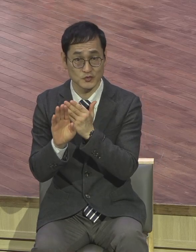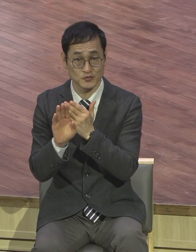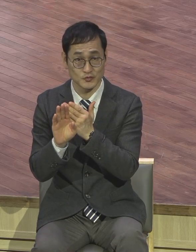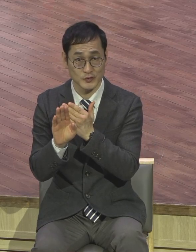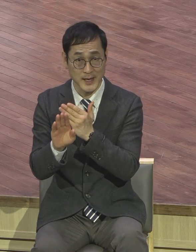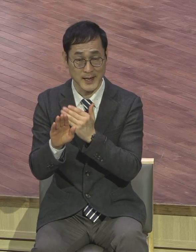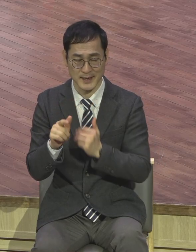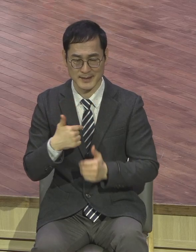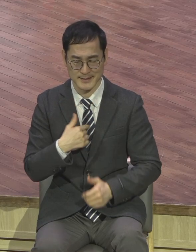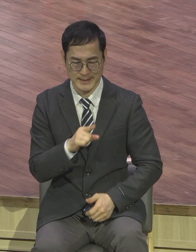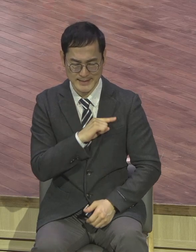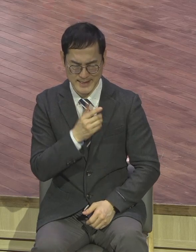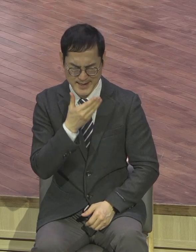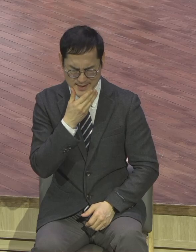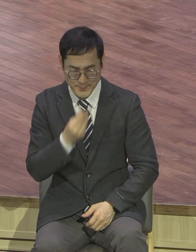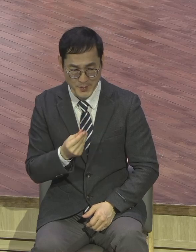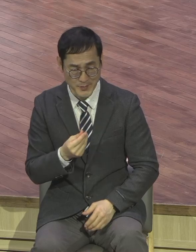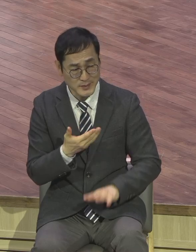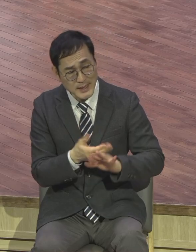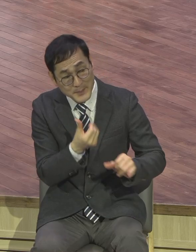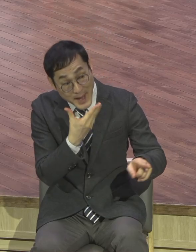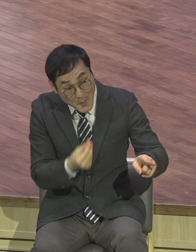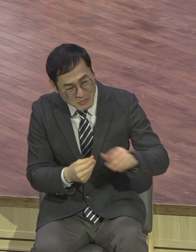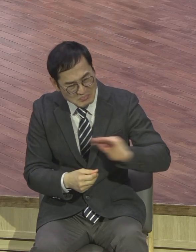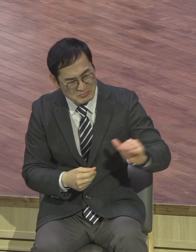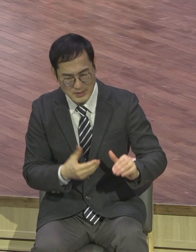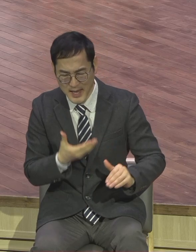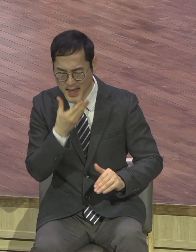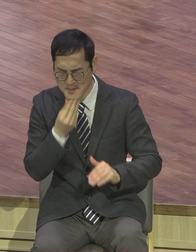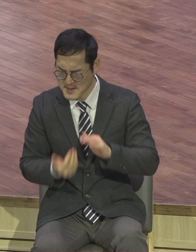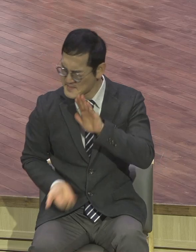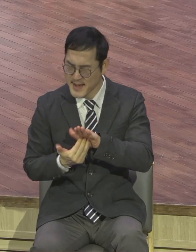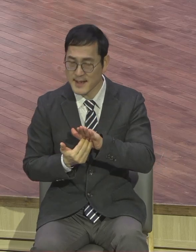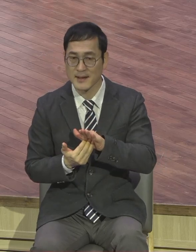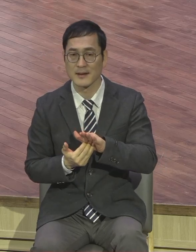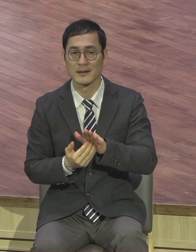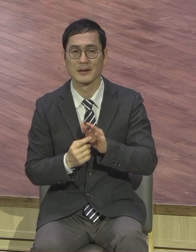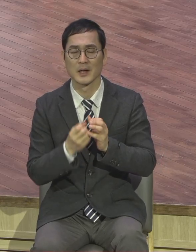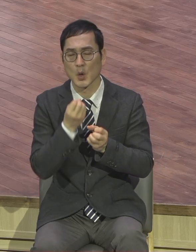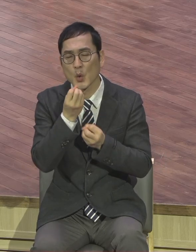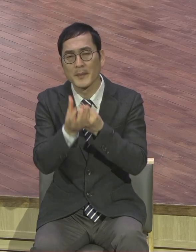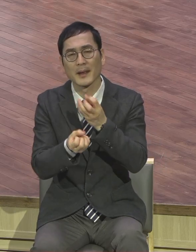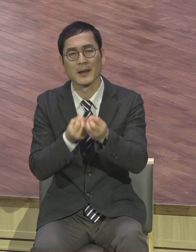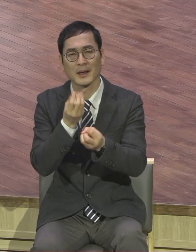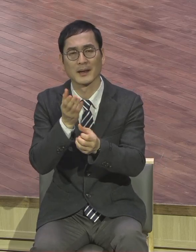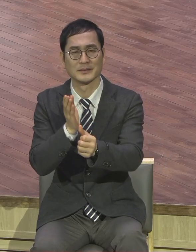행복한 사람이 없다라고 고백할 수 있길 바랍니다. 이거 되어야 돼요. 우리 예원가족들 다 그래 되어야 돼요.